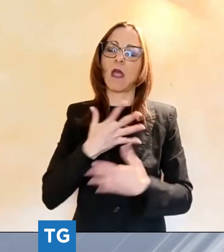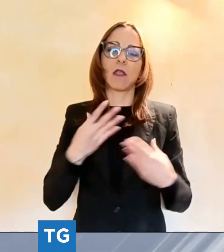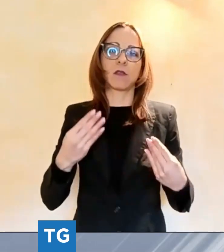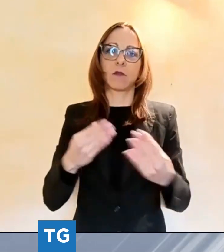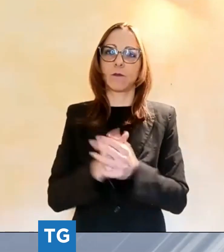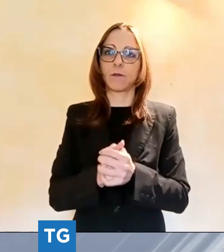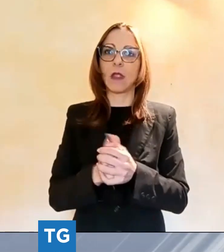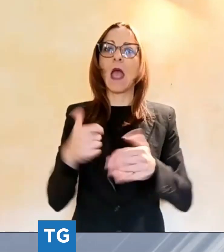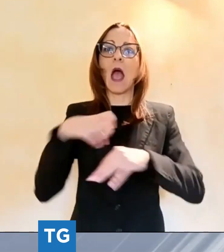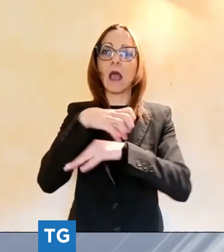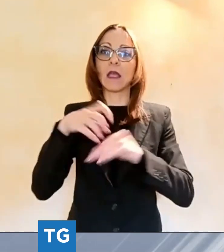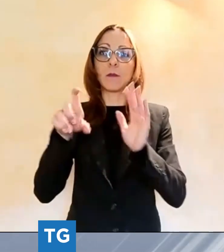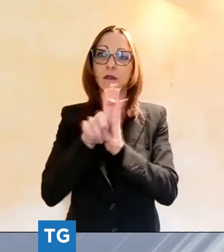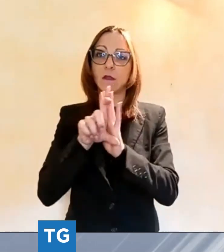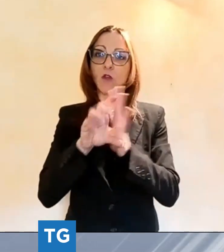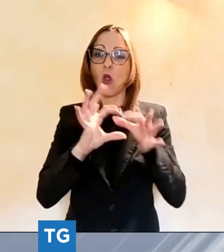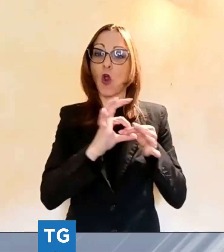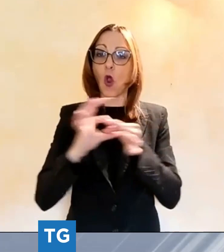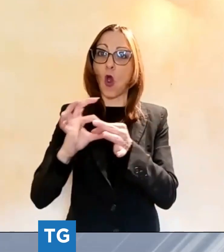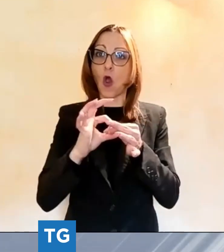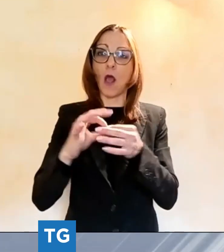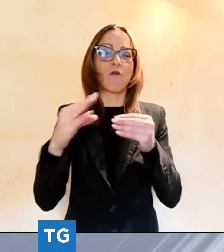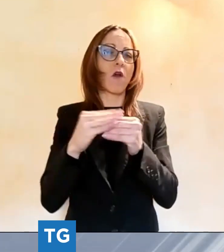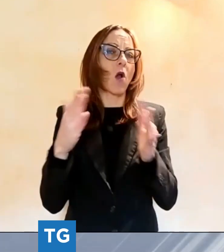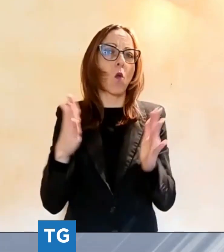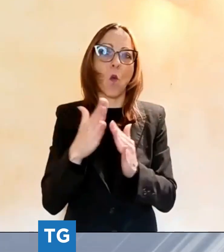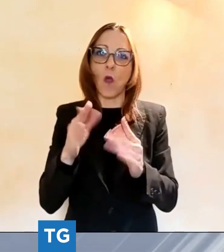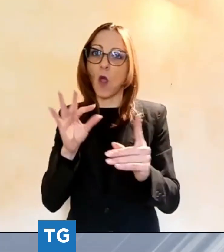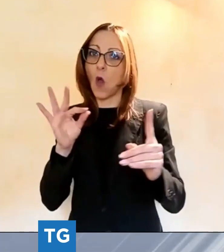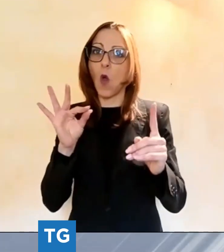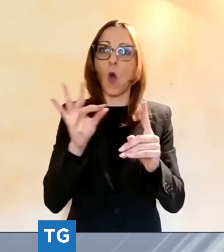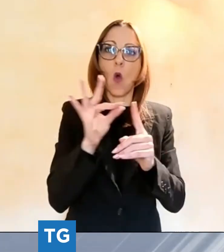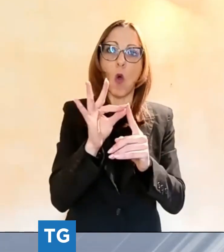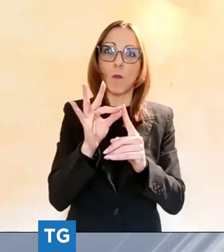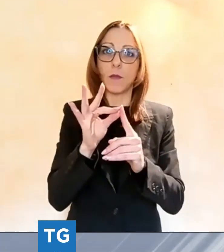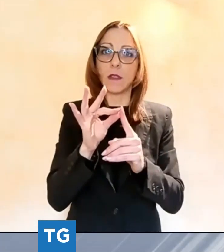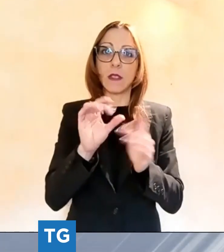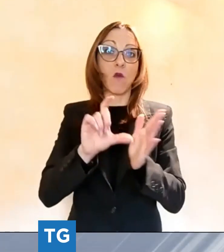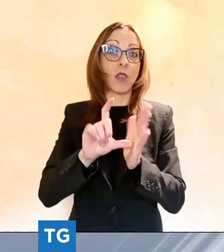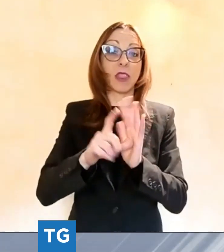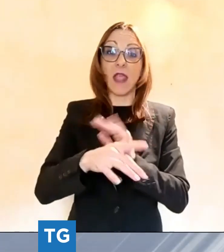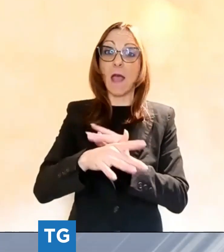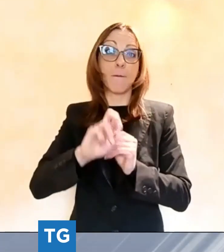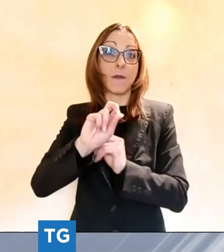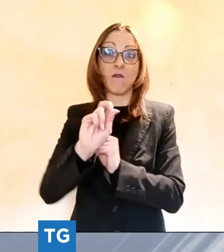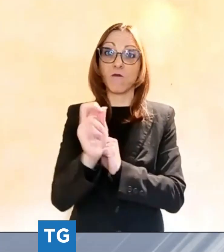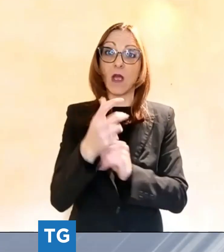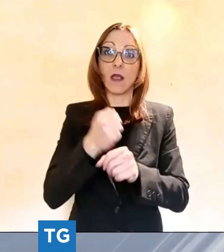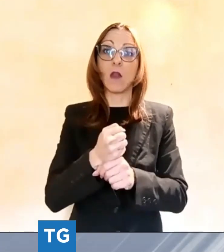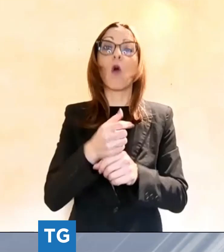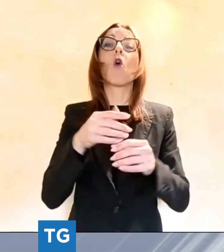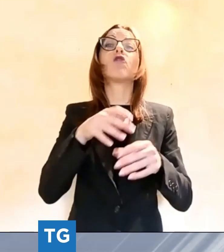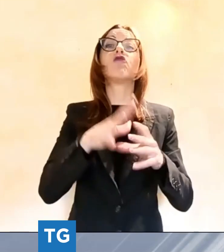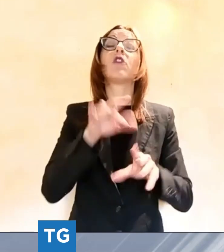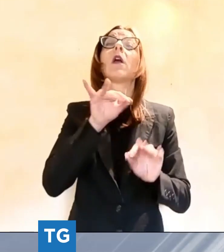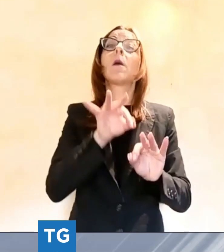'immobile che ha fatto il possibile per snellire tutto l'iter per affidare lo stabile in uso alla Misericordia per oltre 20 anni. Come